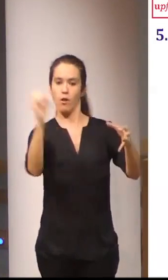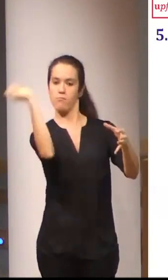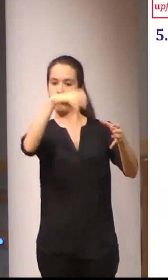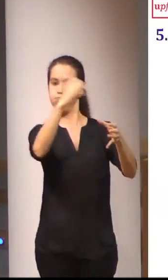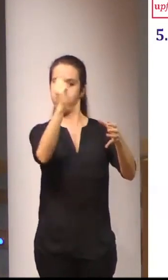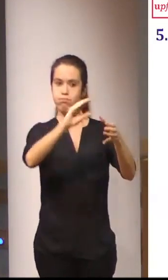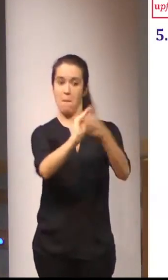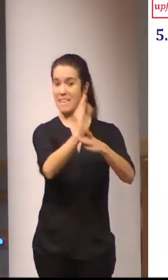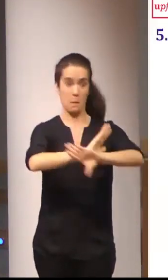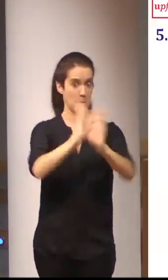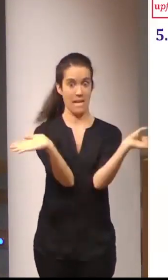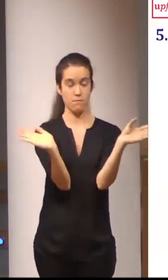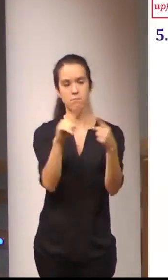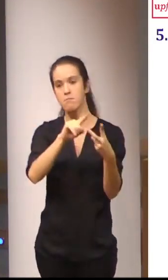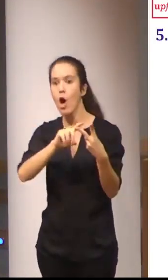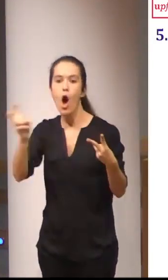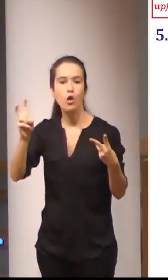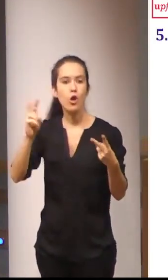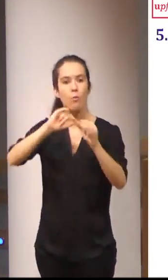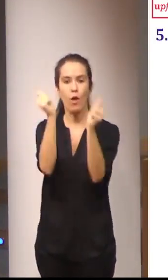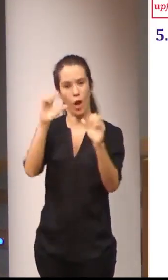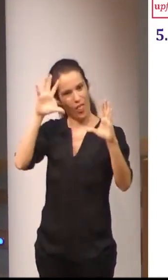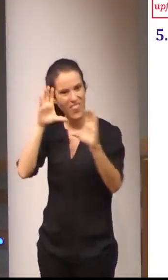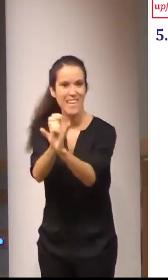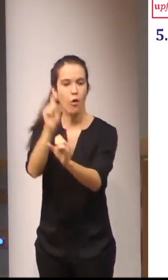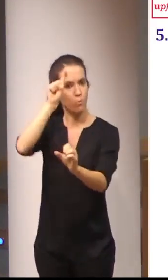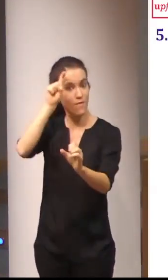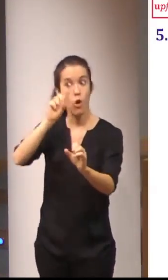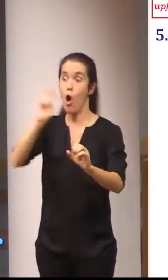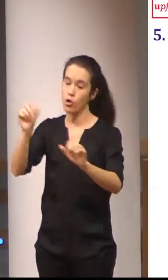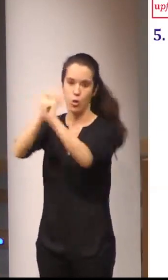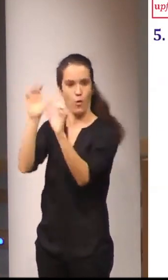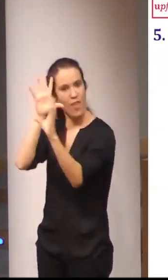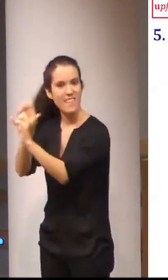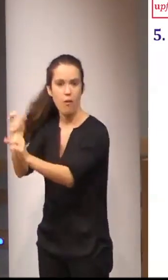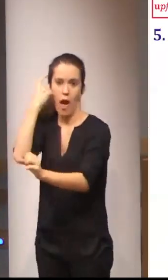modelos centrados en el profesor o modelos centrados en el estudiante